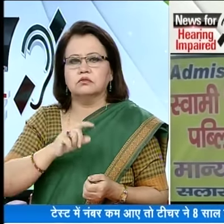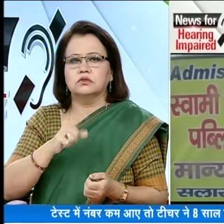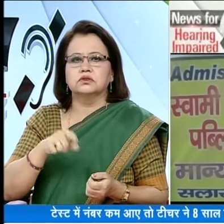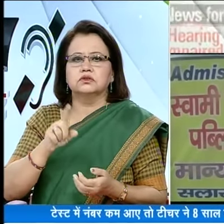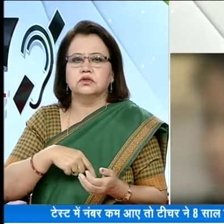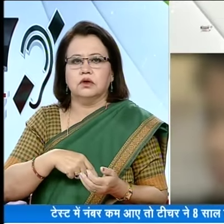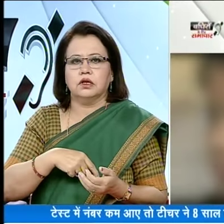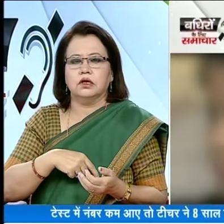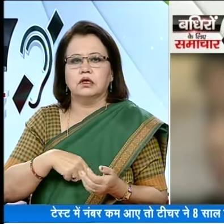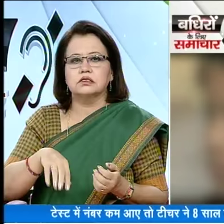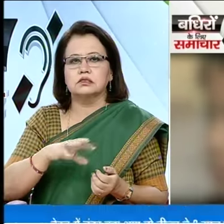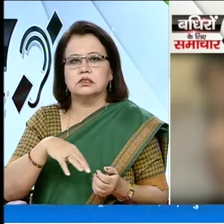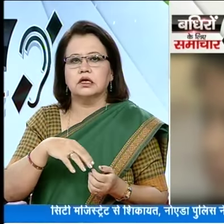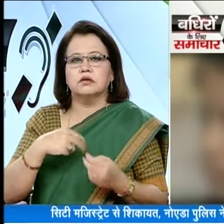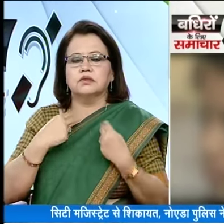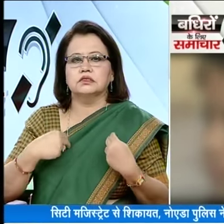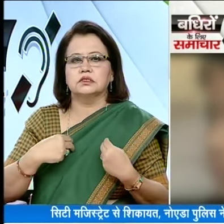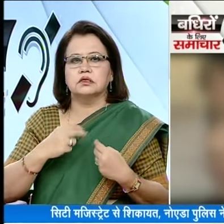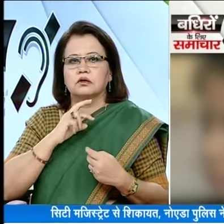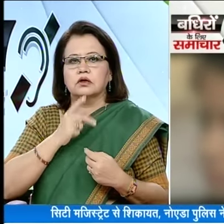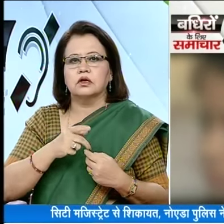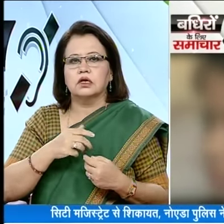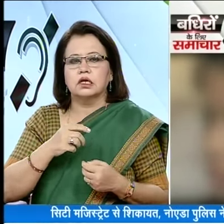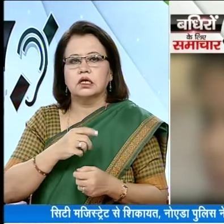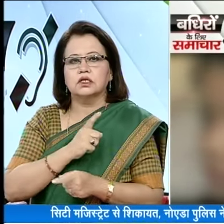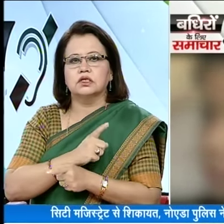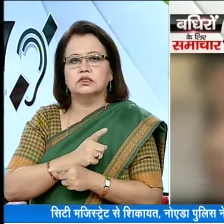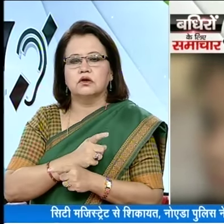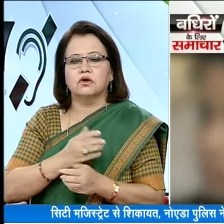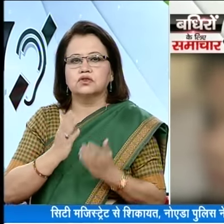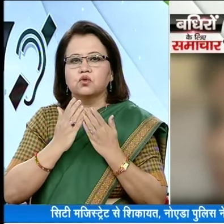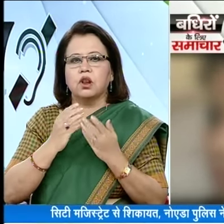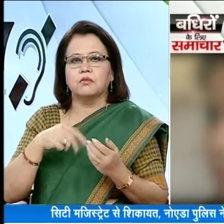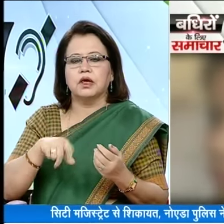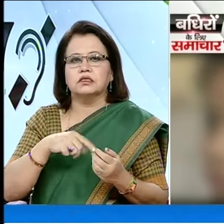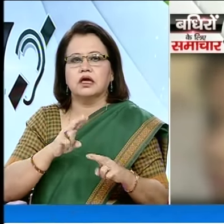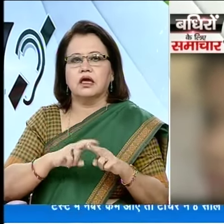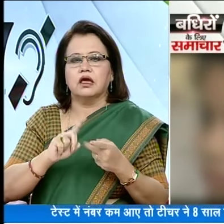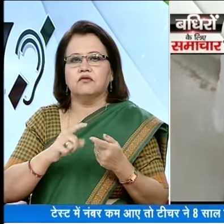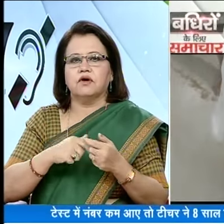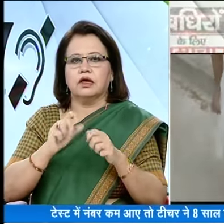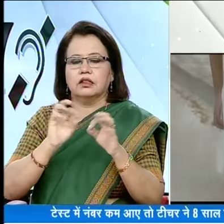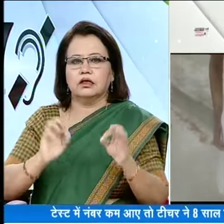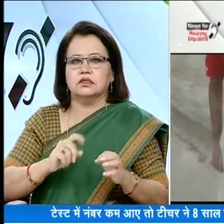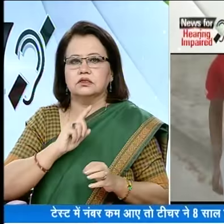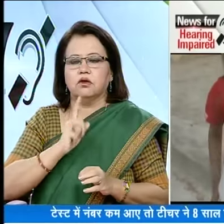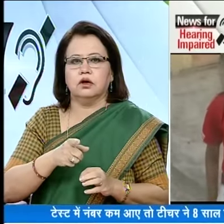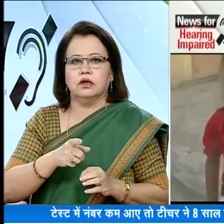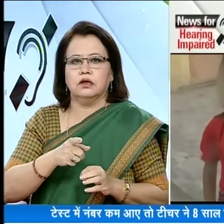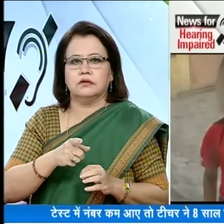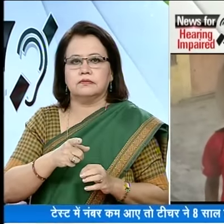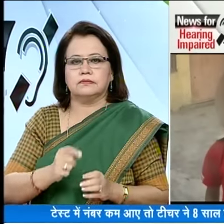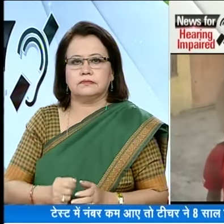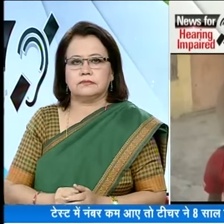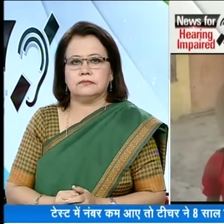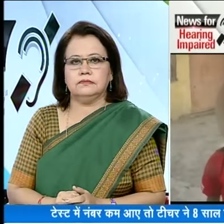कारवाई से इंकार कर दिया सिटी मेजिस्टरीच से शिकायत करने के पार टीचर और स्कूल मैरेजमेंट के खिलाफ एफई यार धर्ज करने के निर्देश दिये